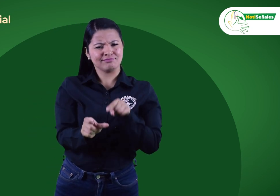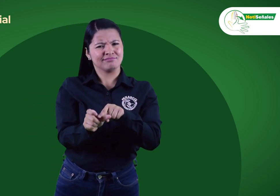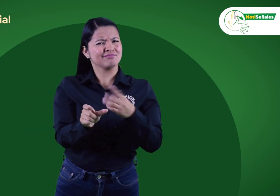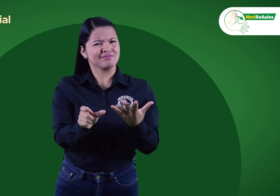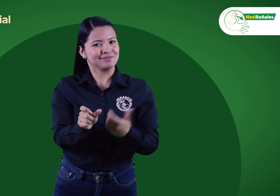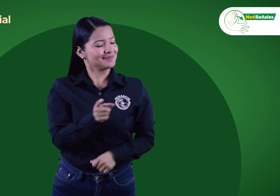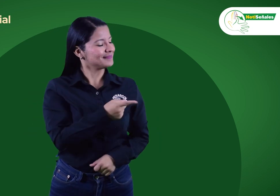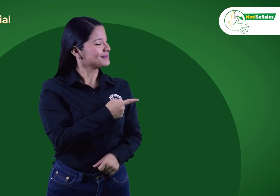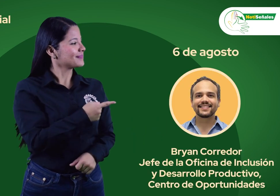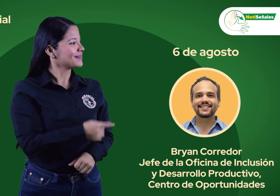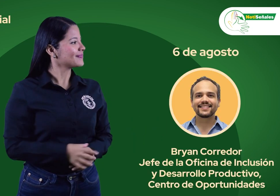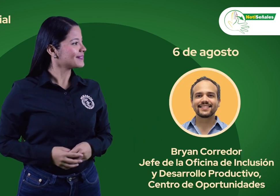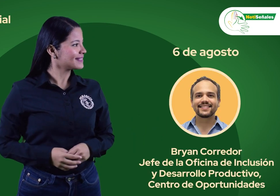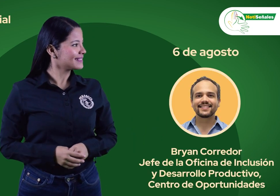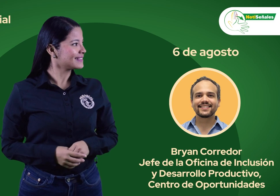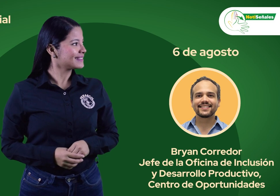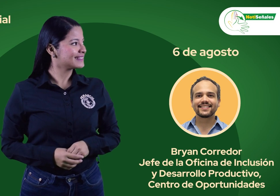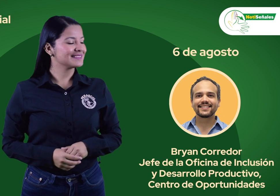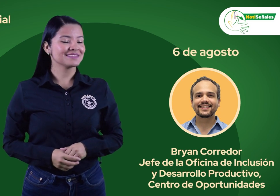Productivo Centro de Oportunidades.